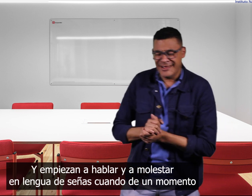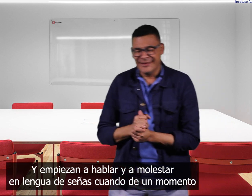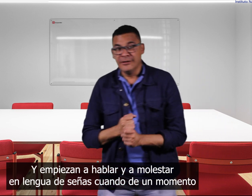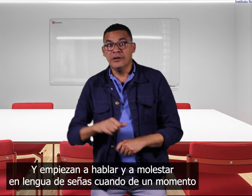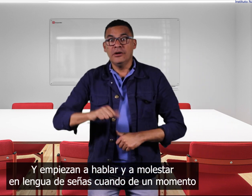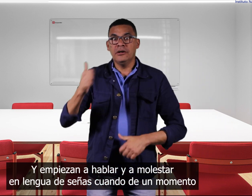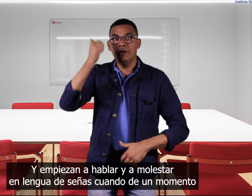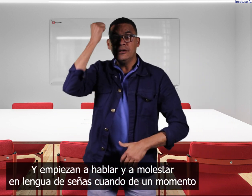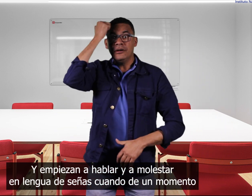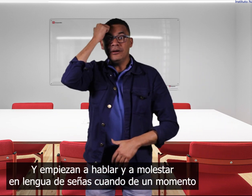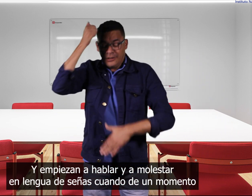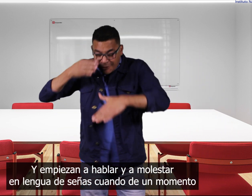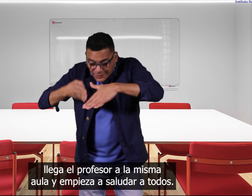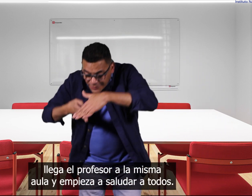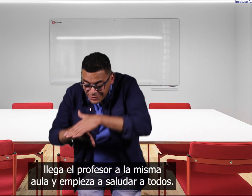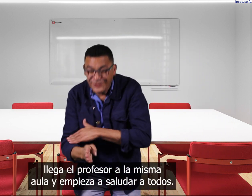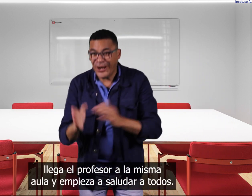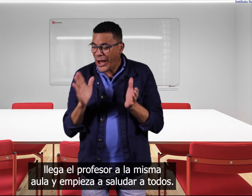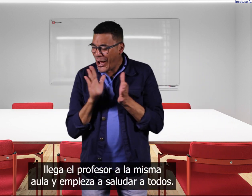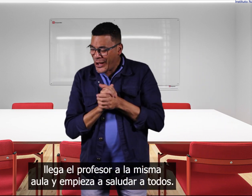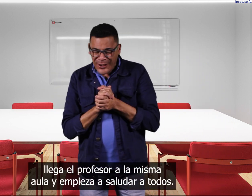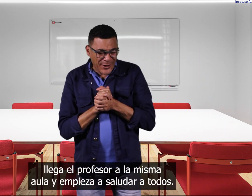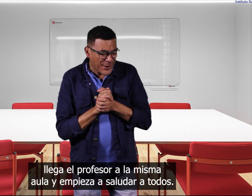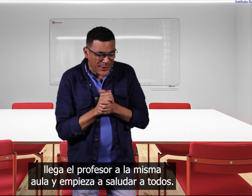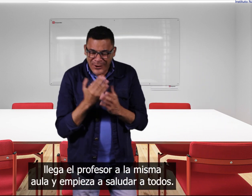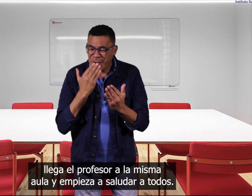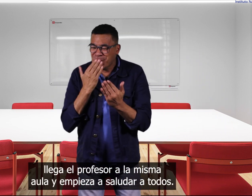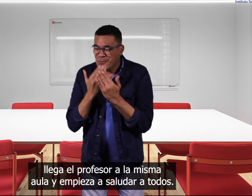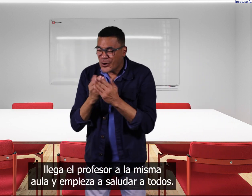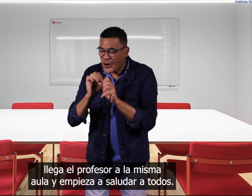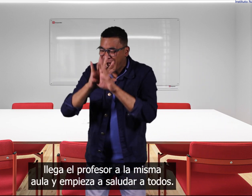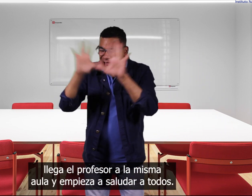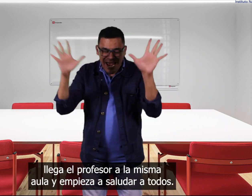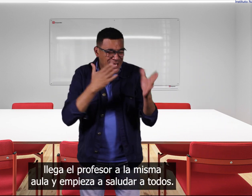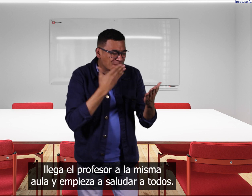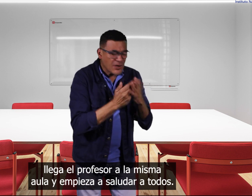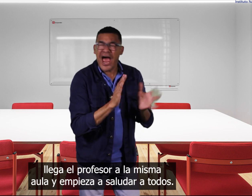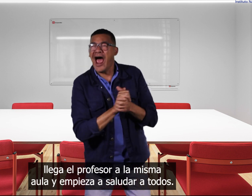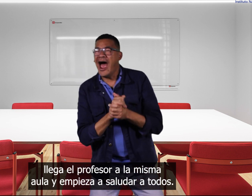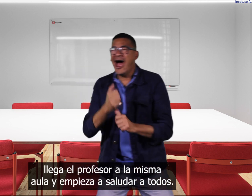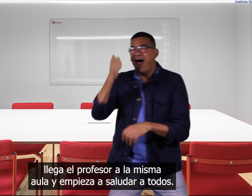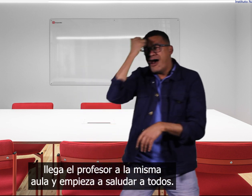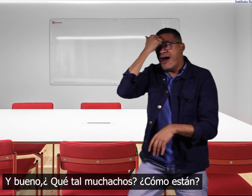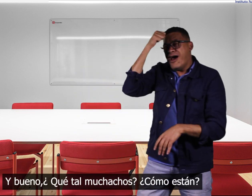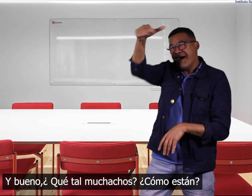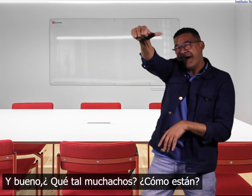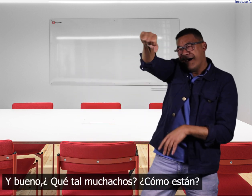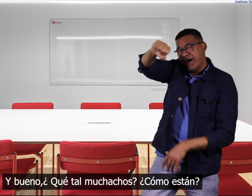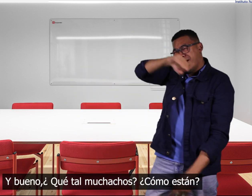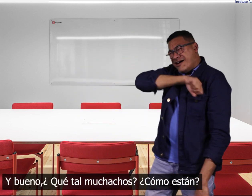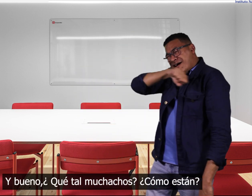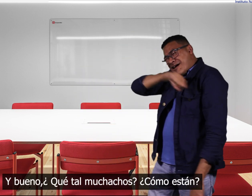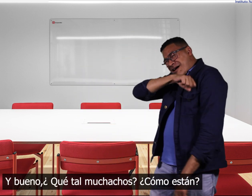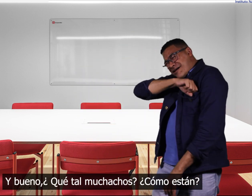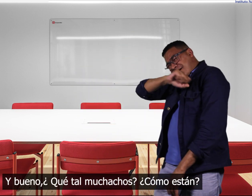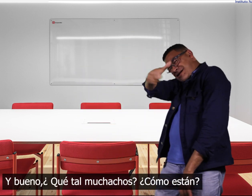en lengua de señas cuando de momento a otro llega el profesor a la misma aula y empieza a saludar a todos y bueno qué tal muchachos cómo están